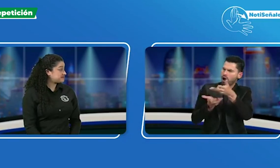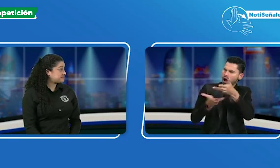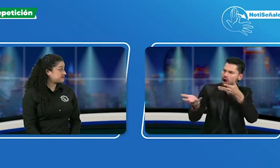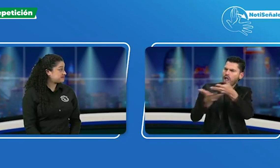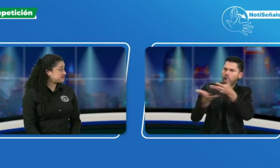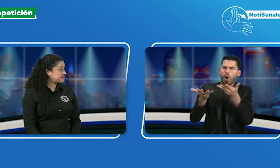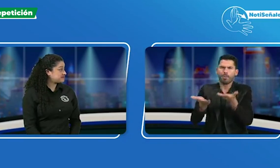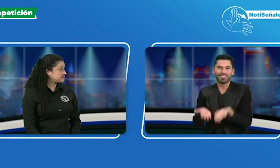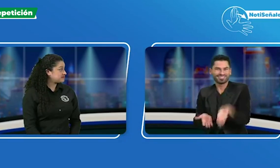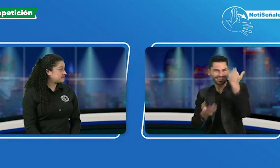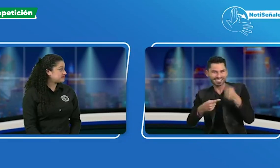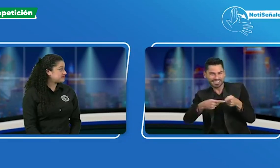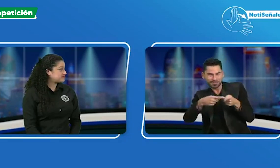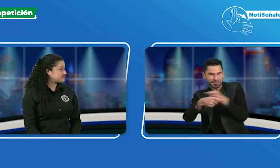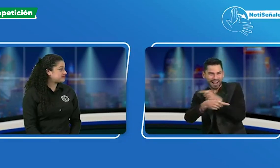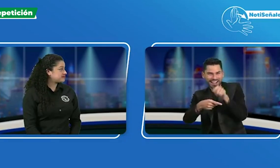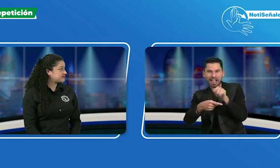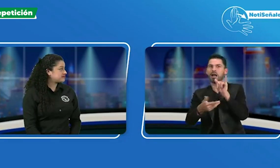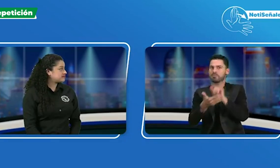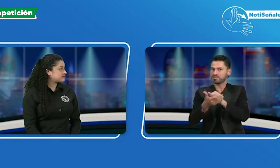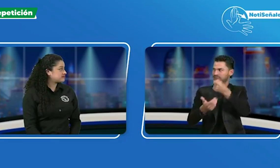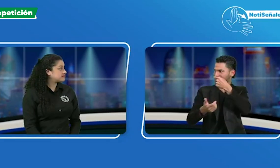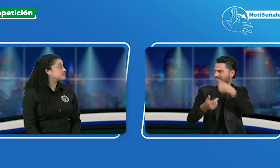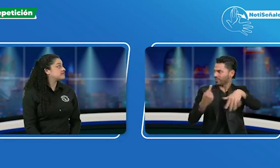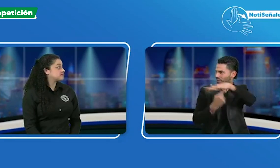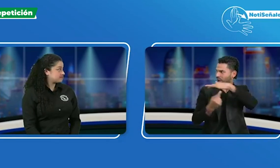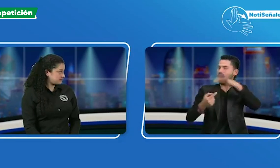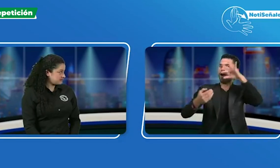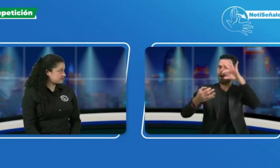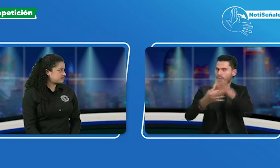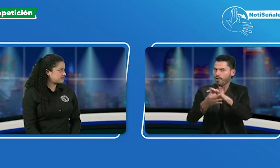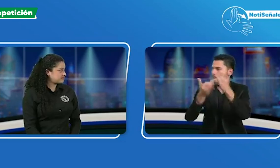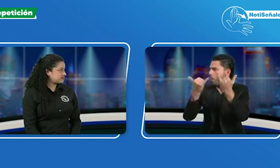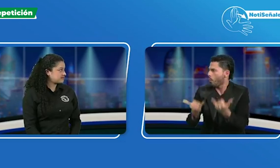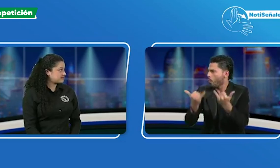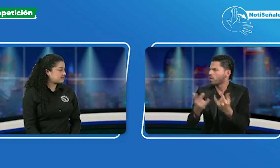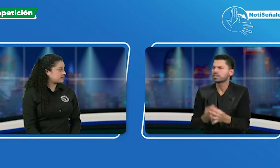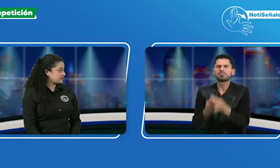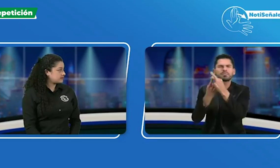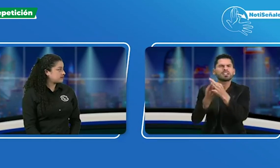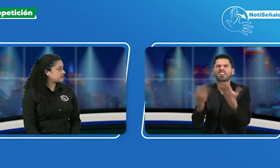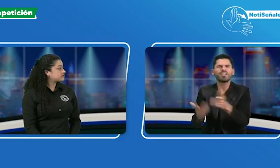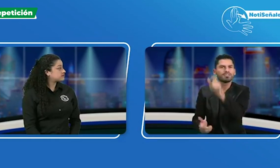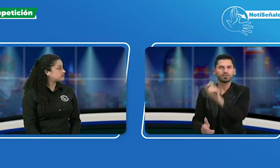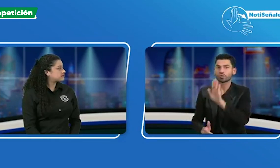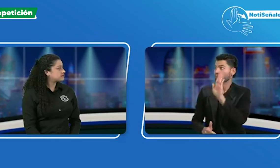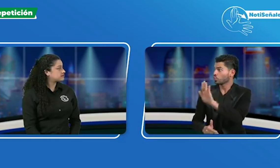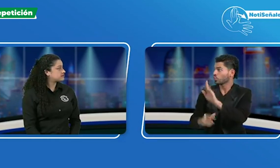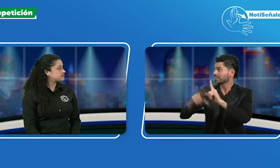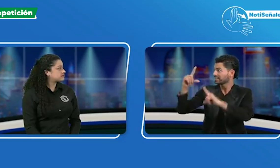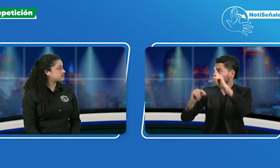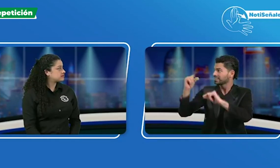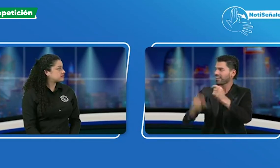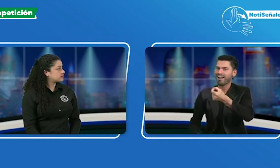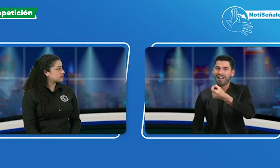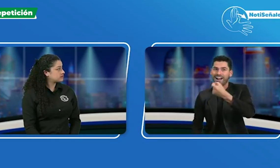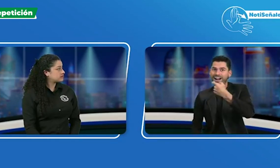precisamente quién es ese invitado que tenemos para hoy entendiendo que el contexto de la semana pasada fue